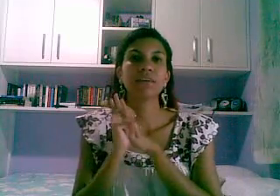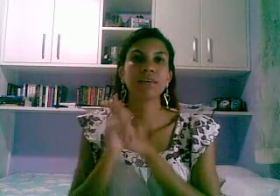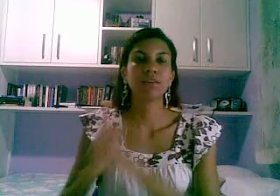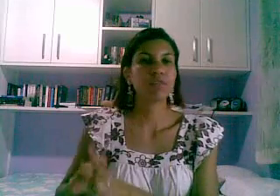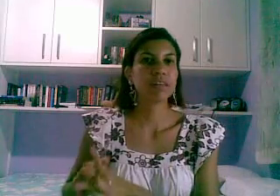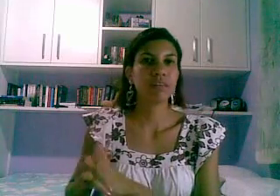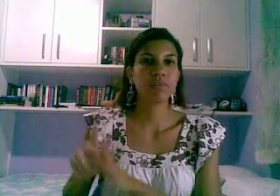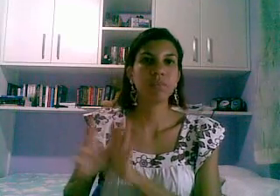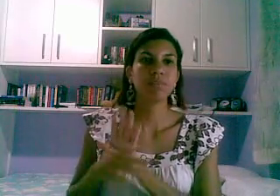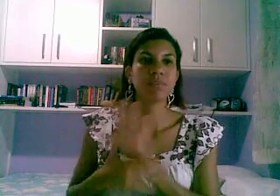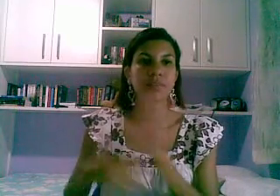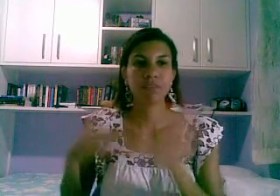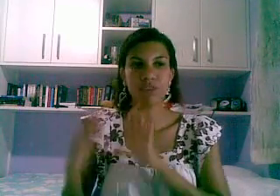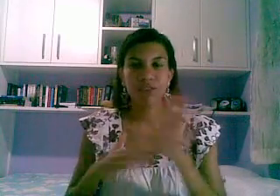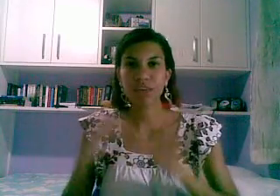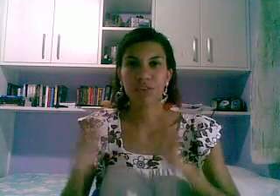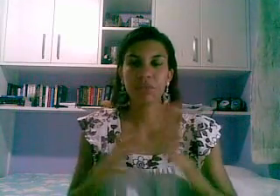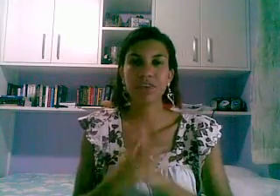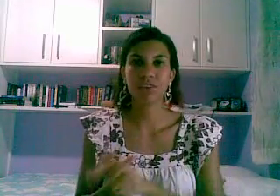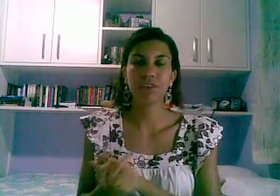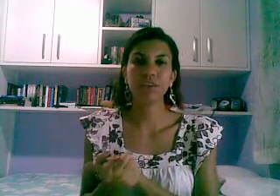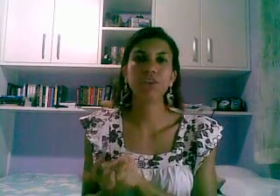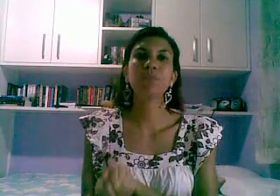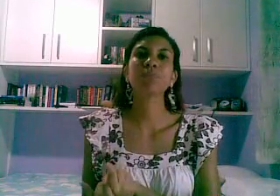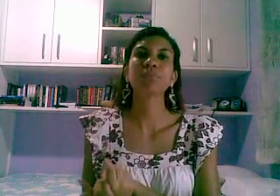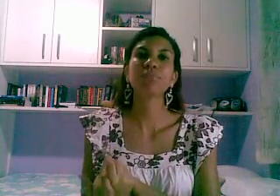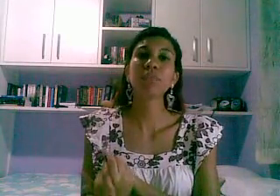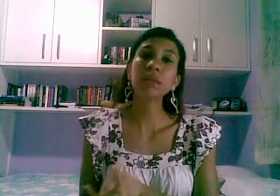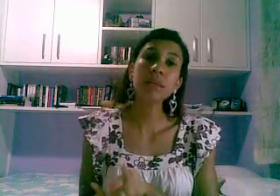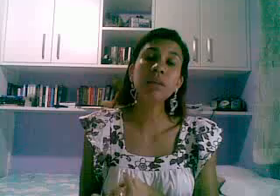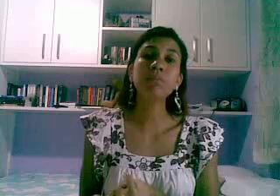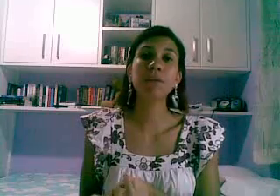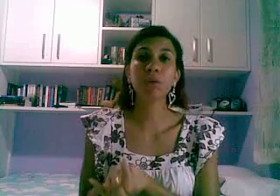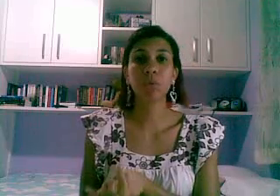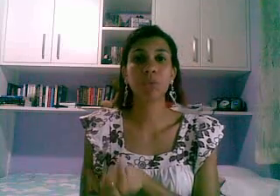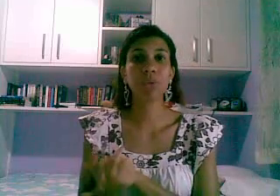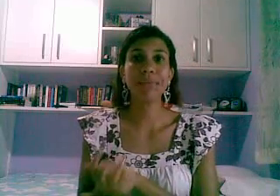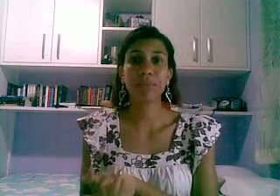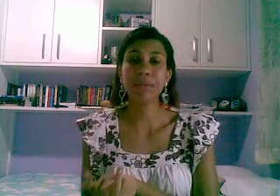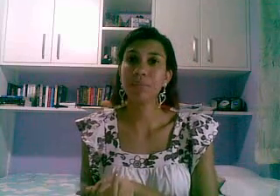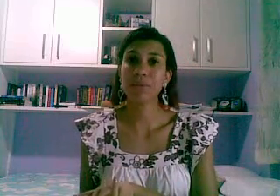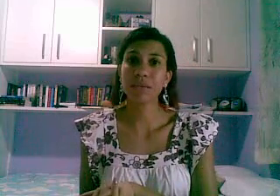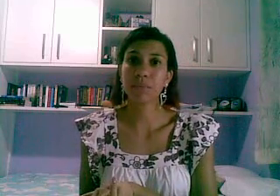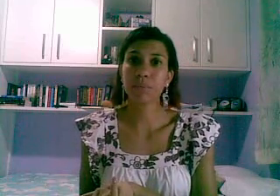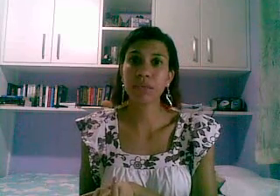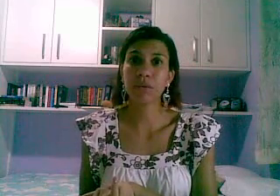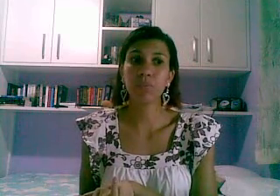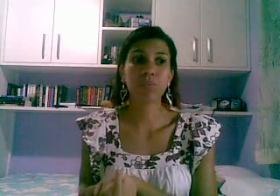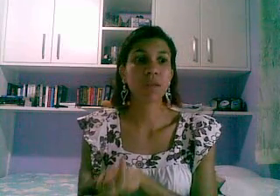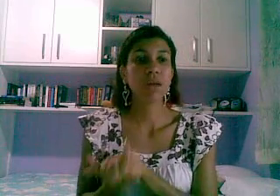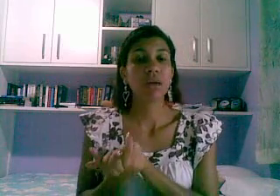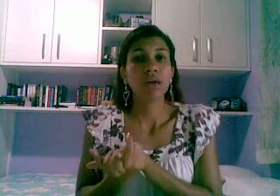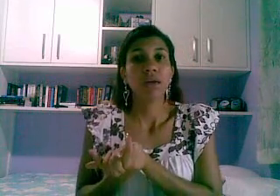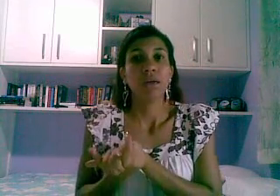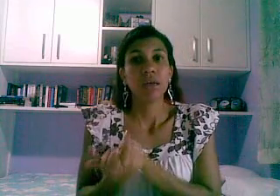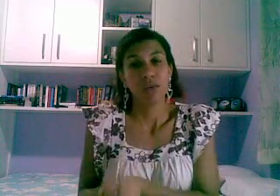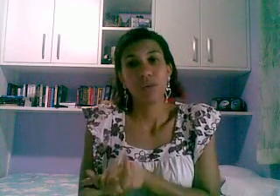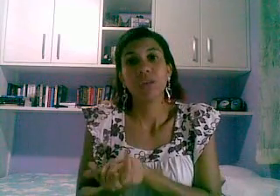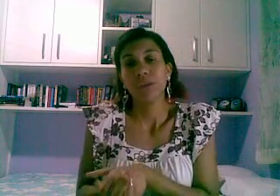que vocês vão se divertir bastante e pra todo mundo que tá participando dessa promoção eu já